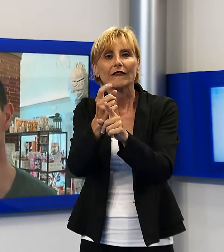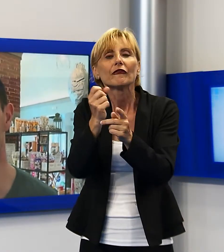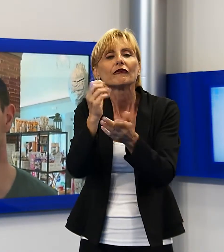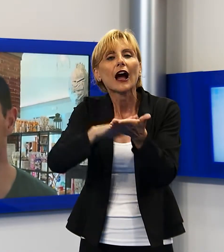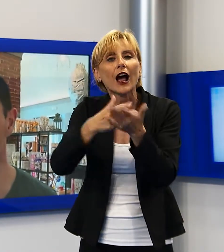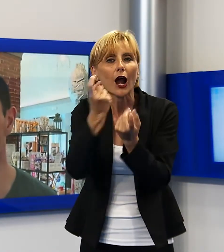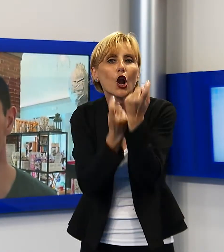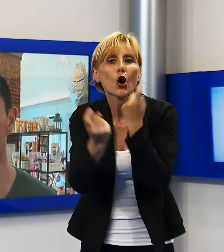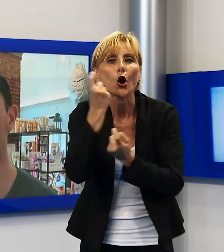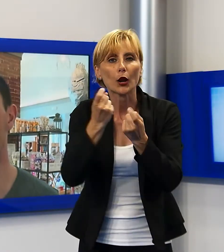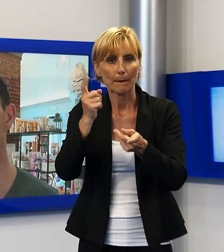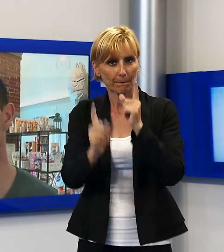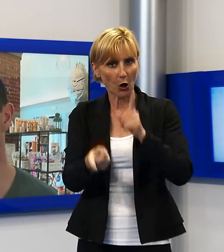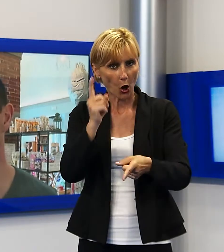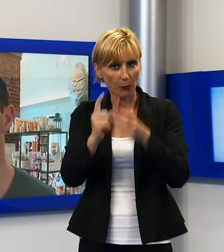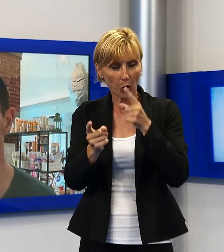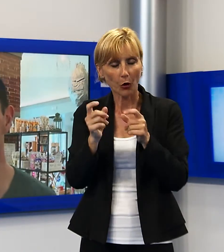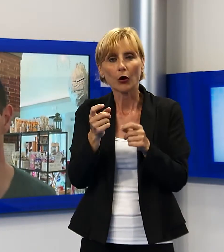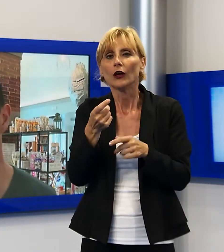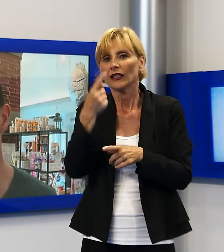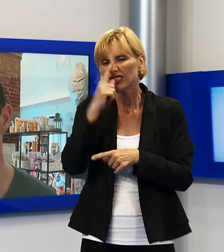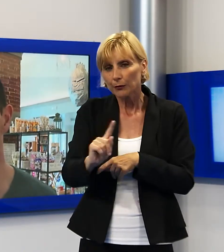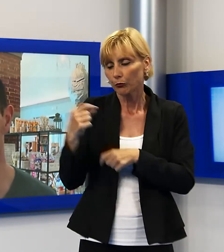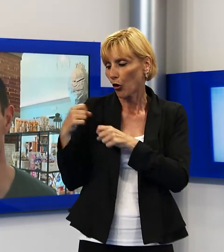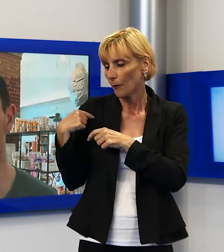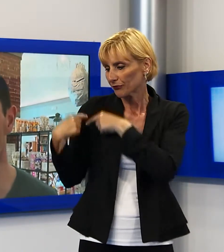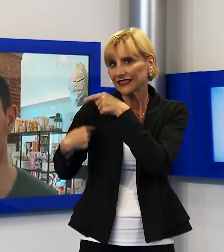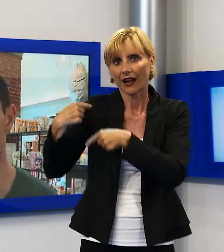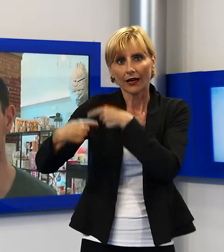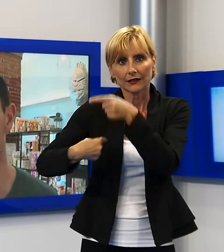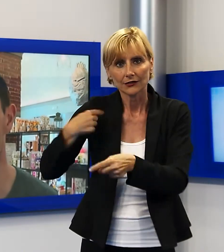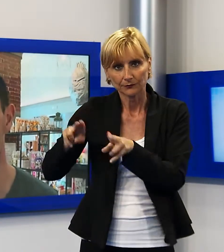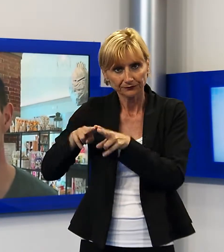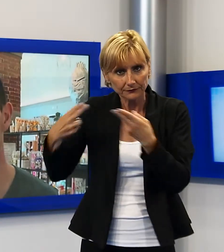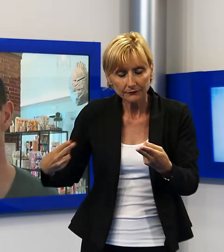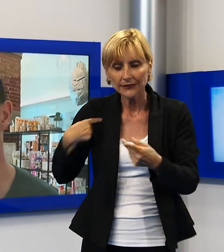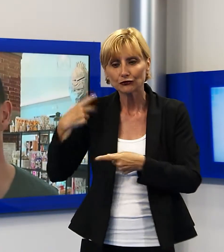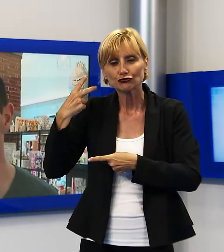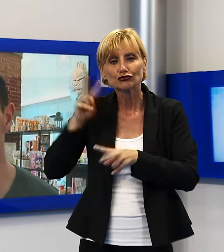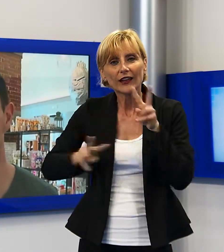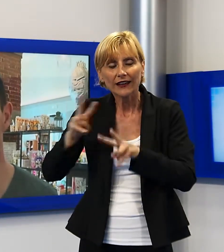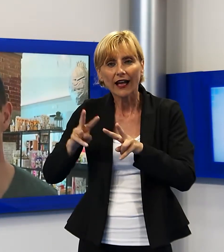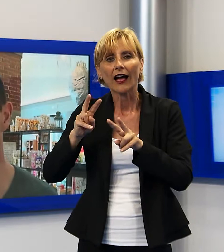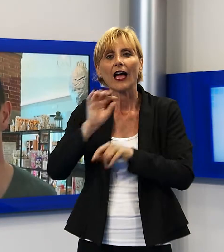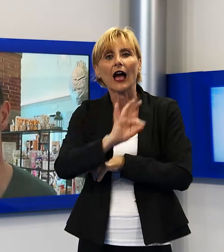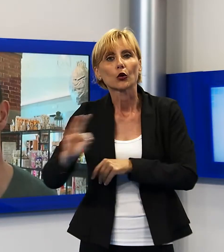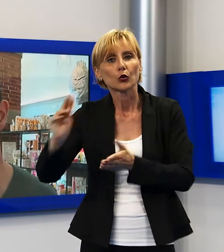tradizioni, la scoperta delle proprie tradizioni, anche tramandare alcuni testi, alcuni autori appunto del